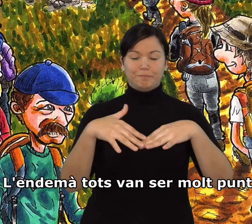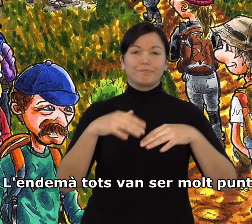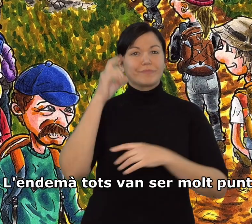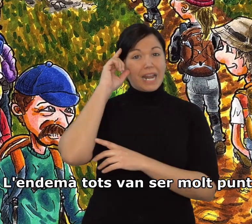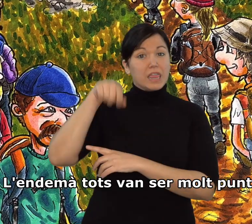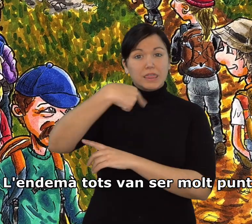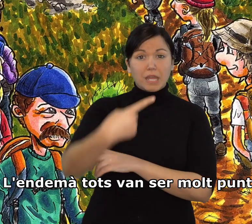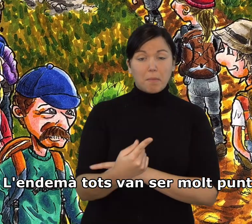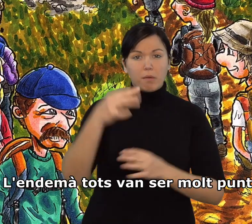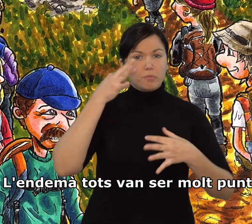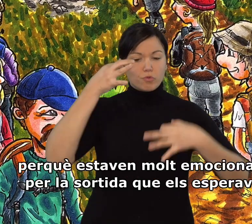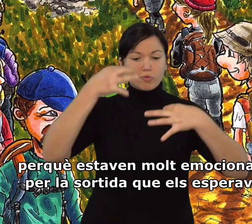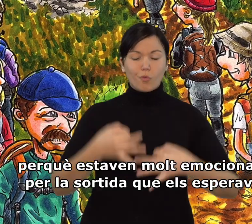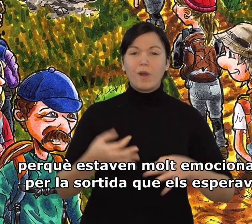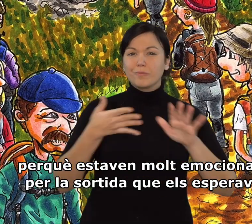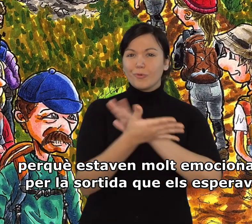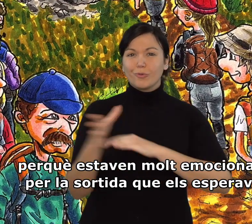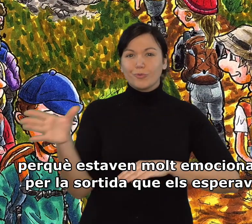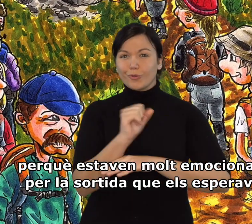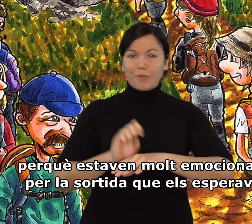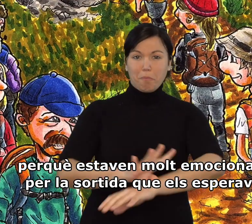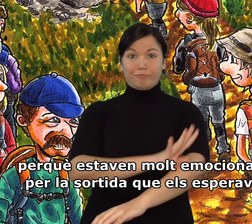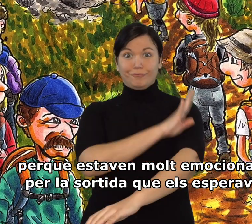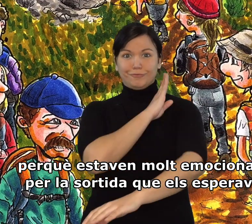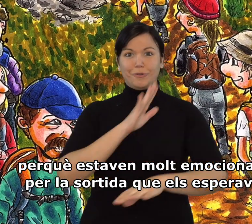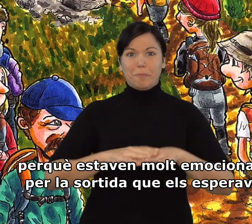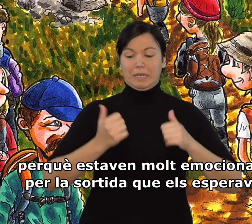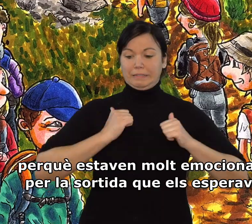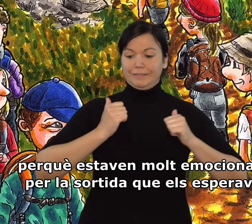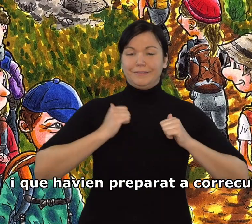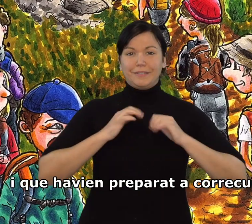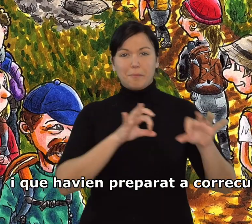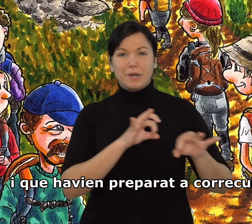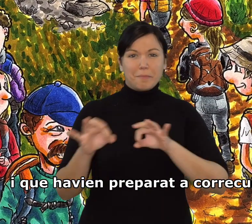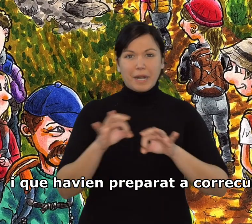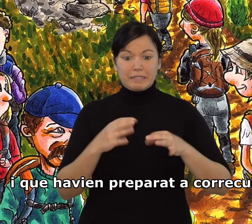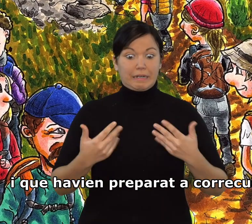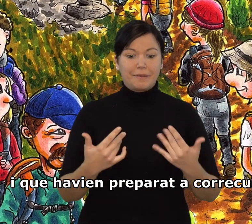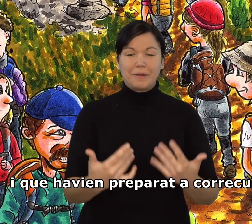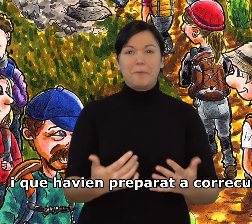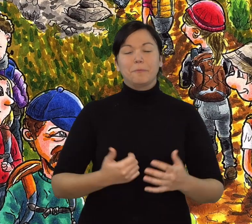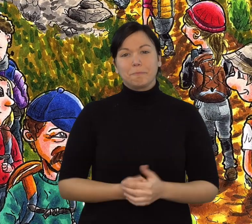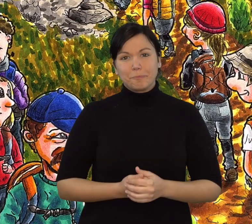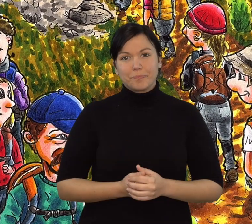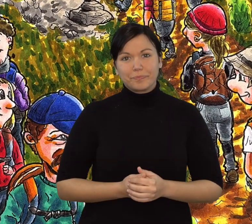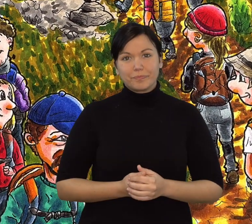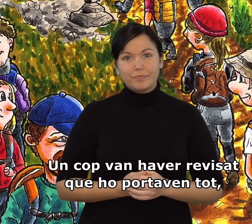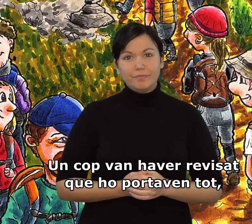L'endemà tots van ser molt puntuals perquè estaven molt emocionats per la sortida que els esperava i que havien preparat a córrer cuita.